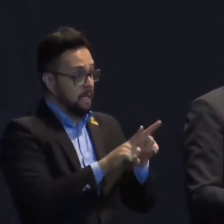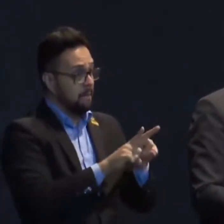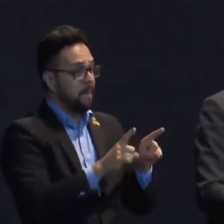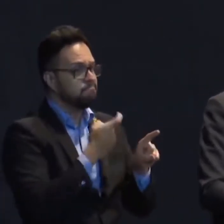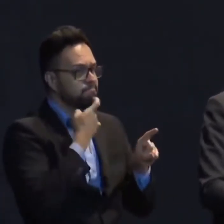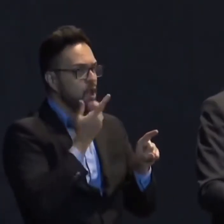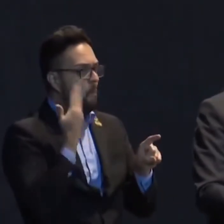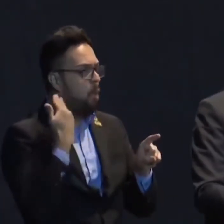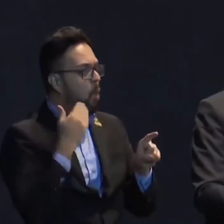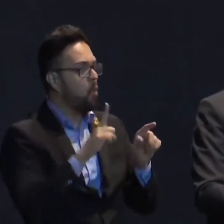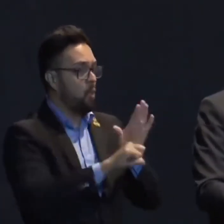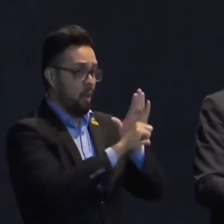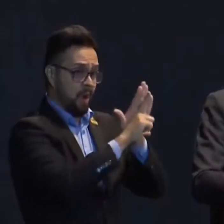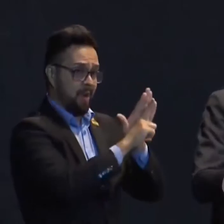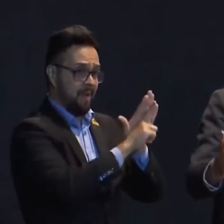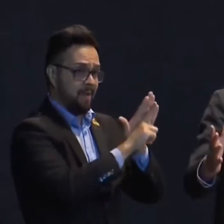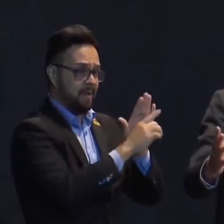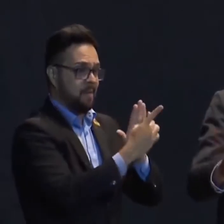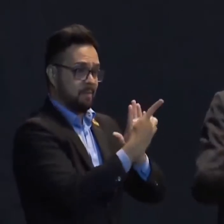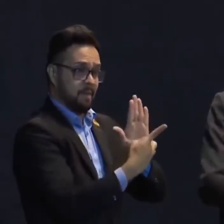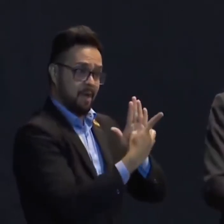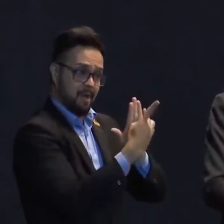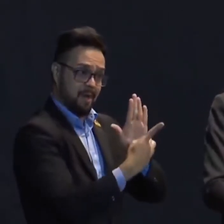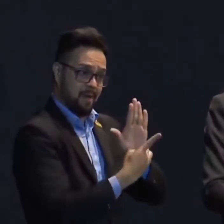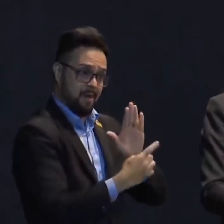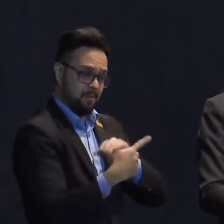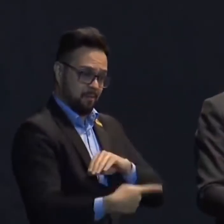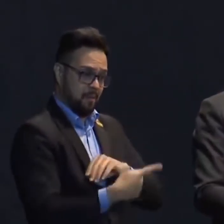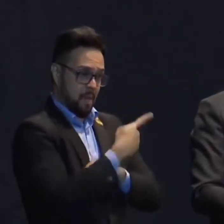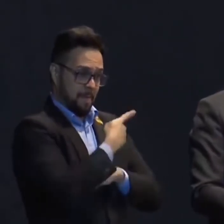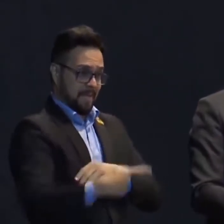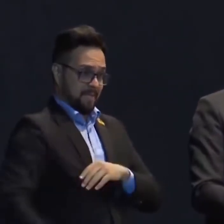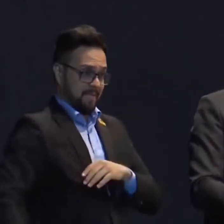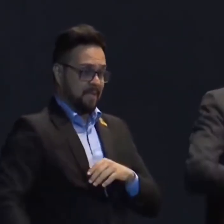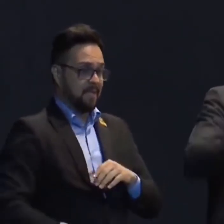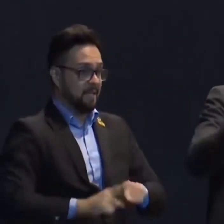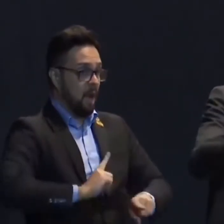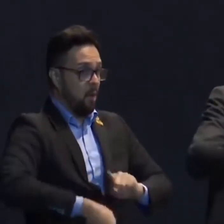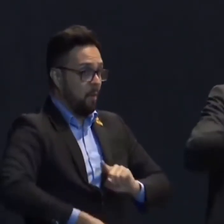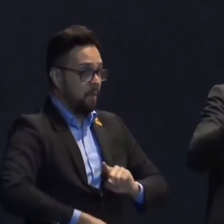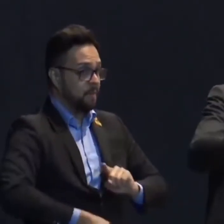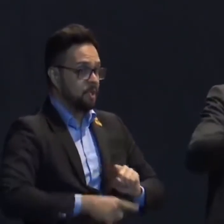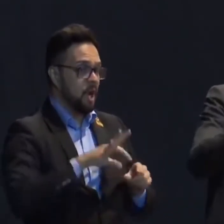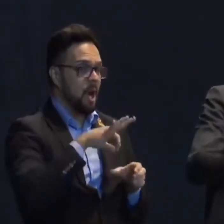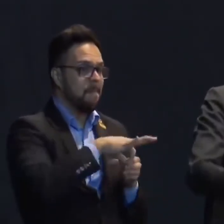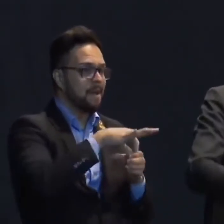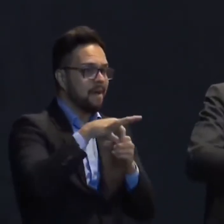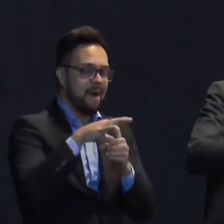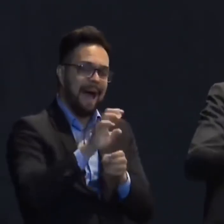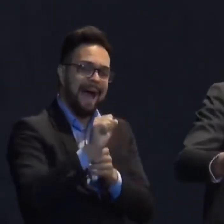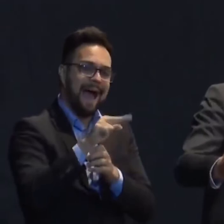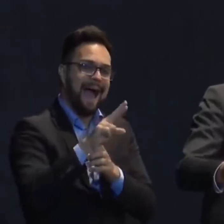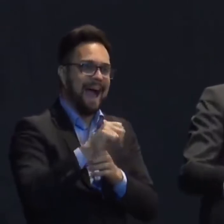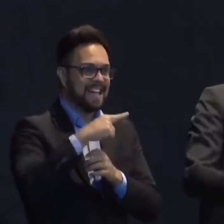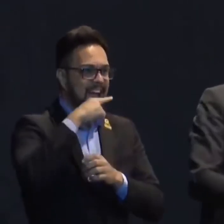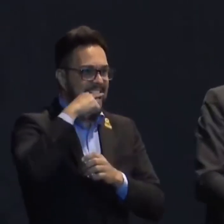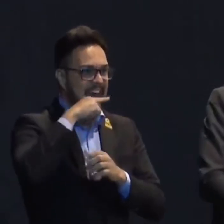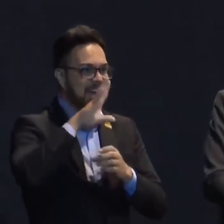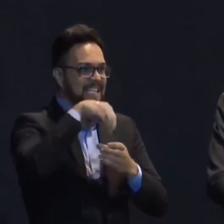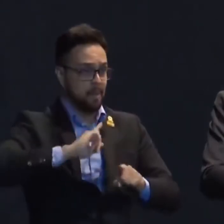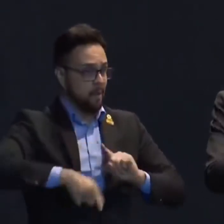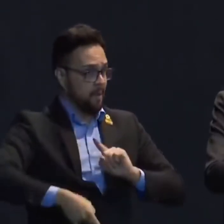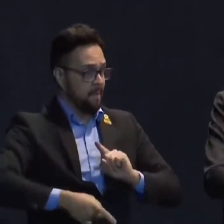há pouco, a legislação, um decreto presidencial, não permitia o plantio de cana-de-açúcar no estado do